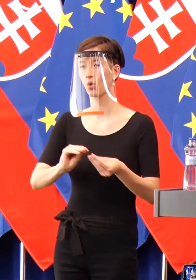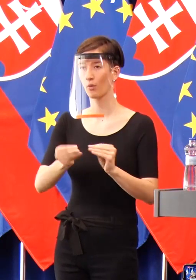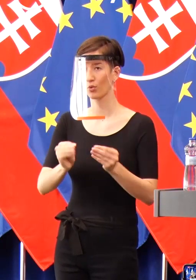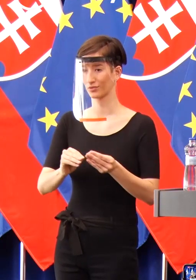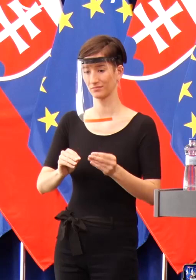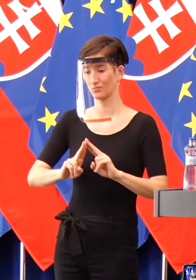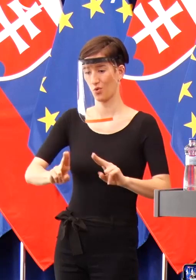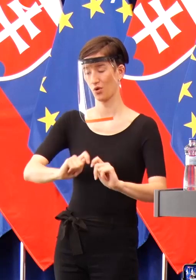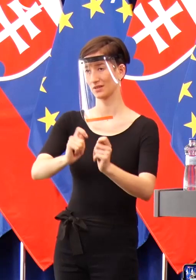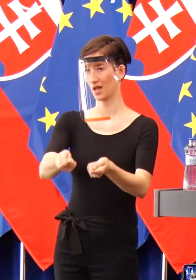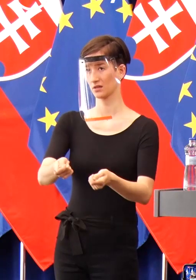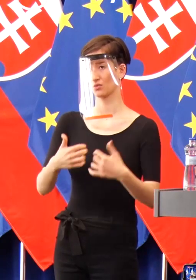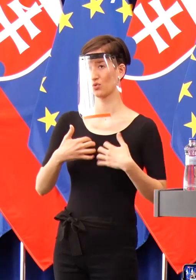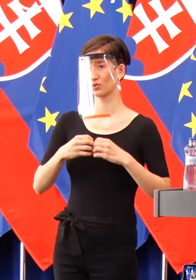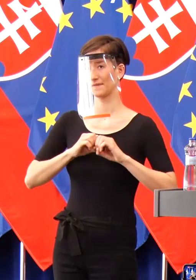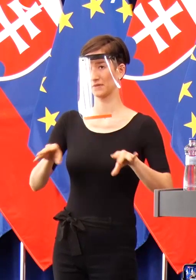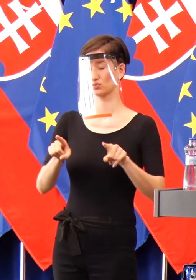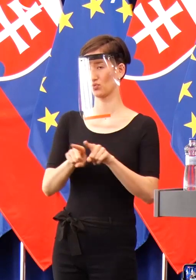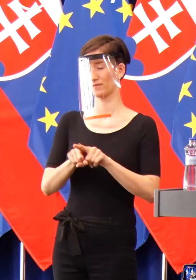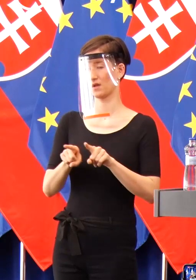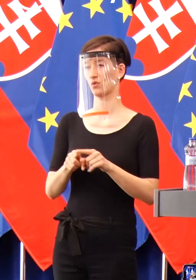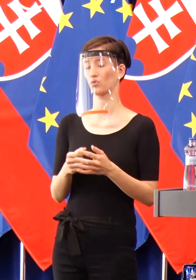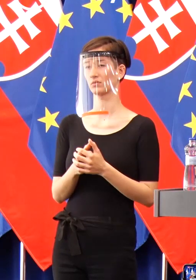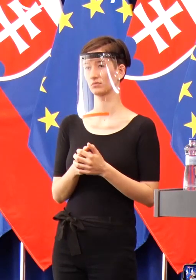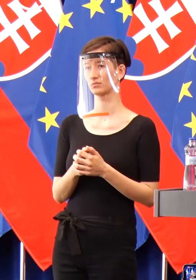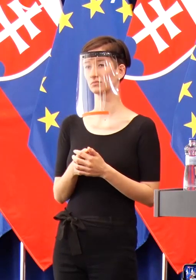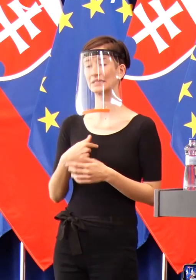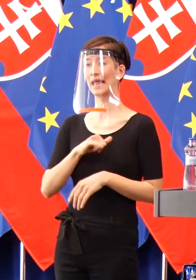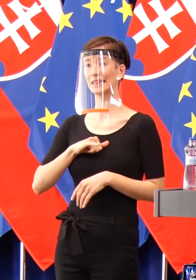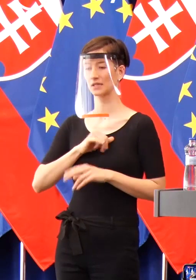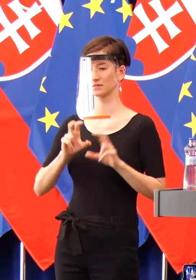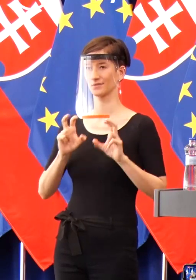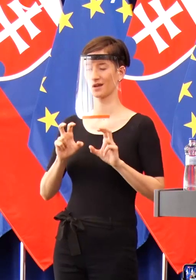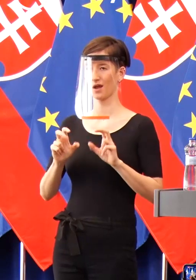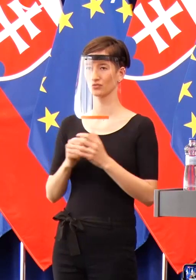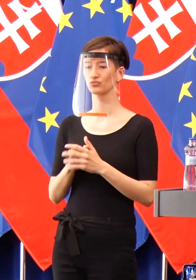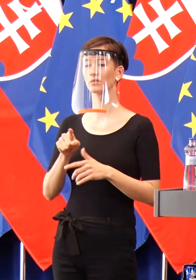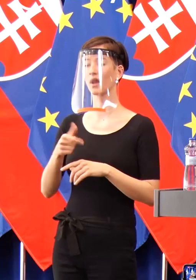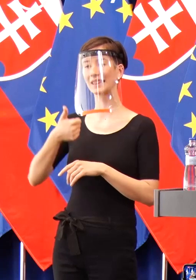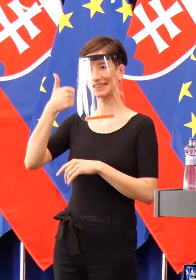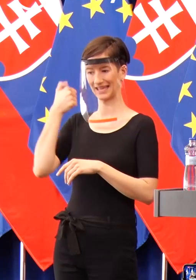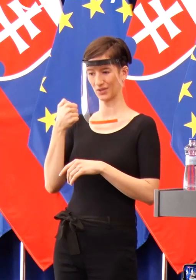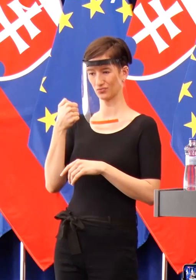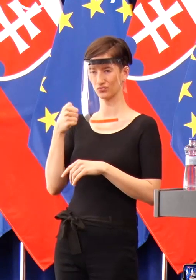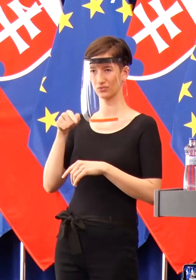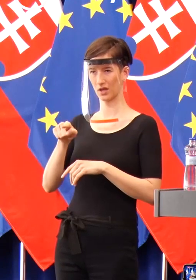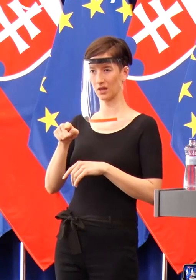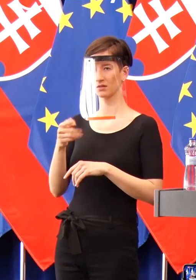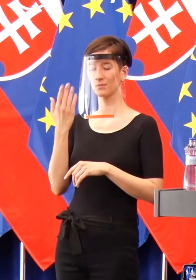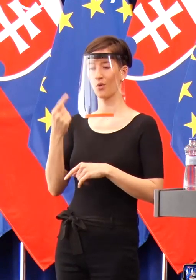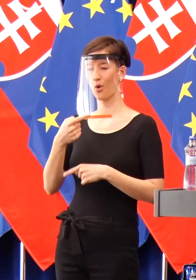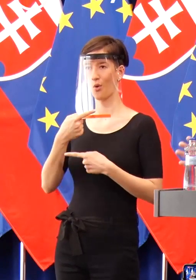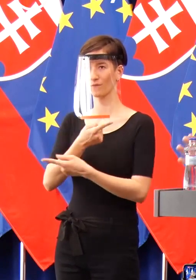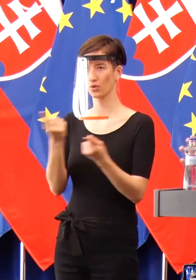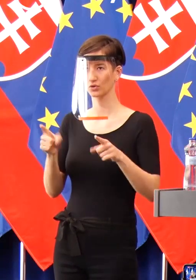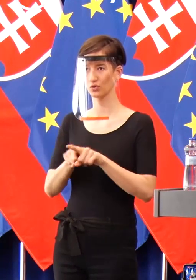To sú len rečnícké otázky, možno si poviete, že strašenie. A tak, ako som pred týždňom zodpovedne upozorňoval, že pozor, lebo